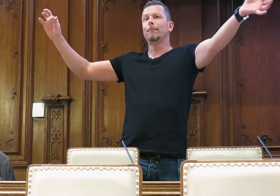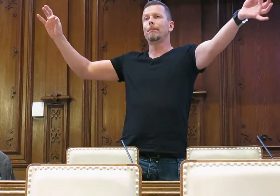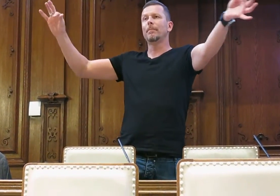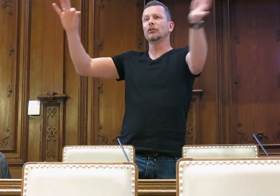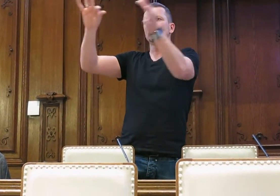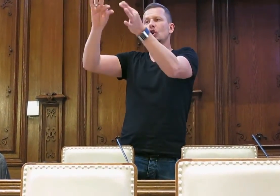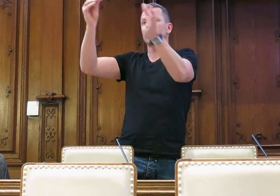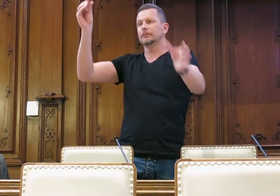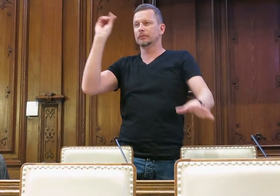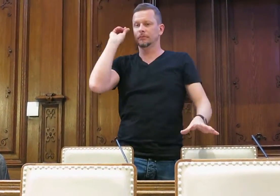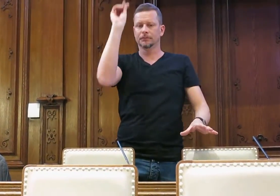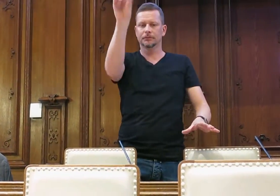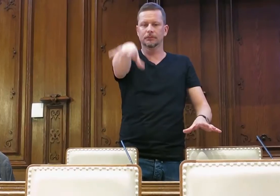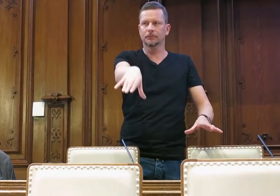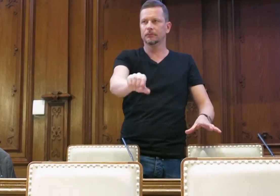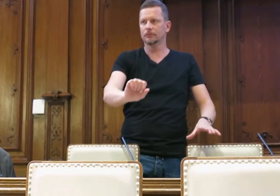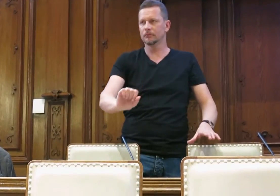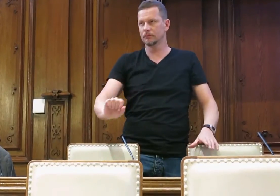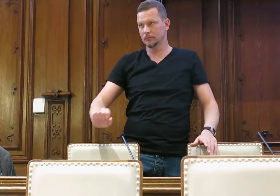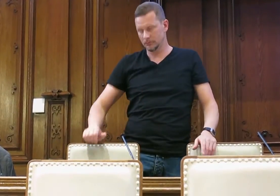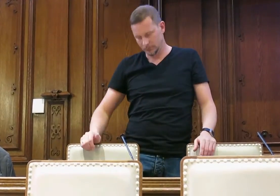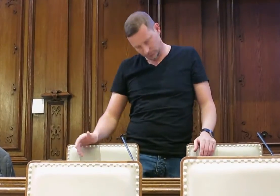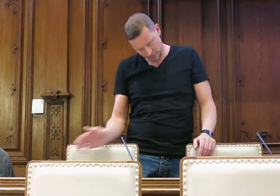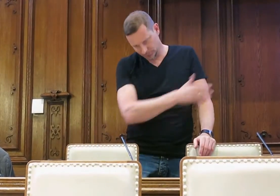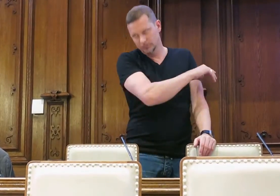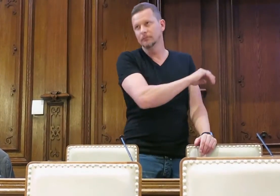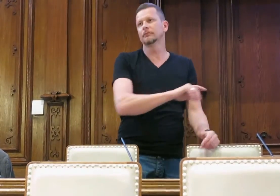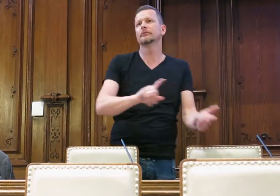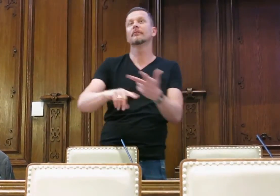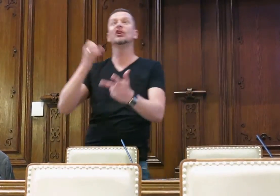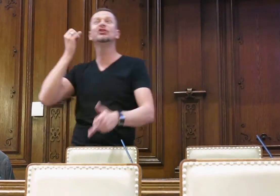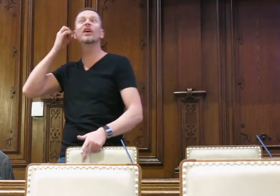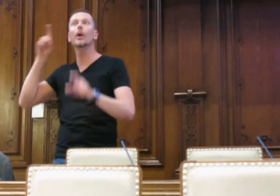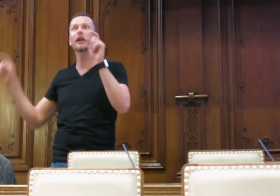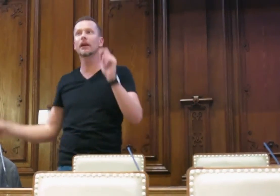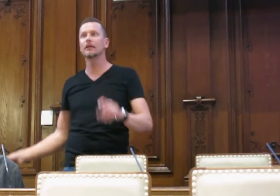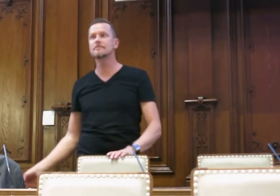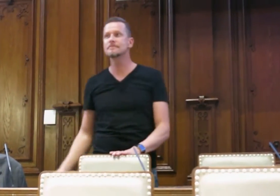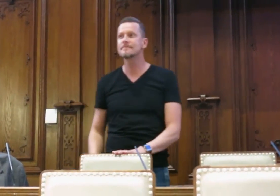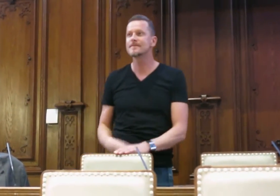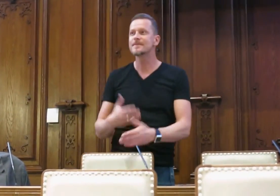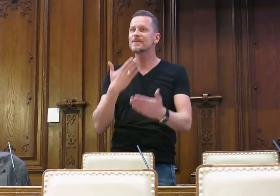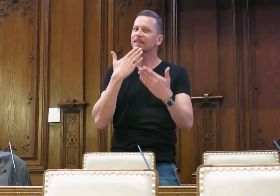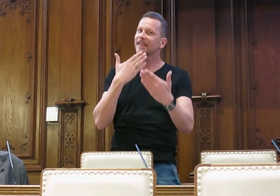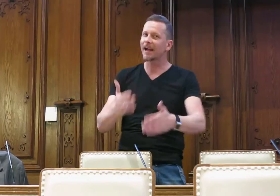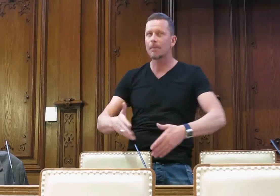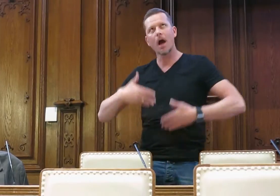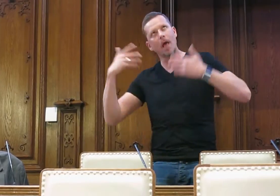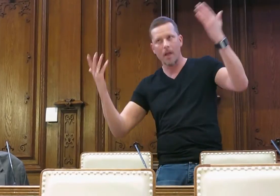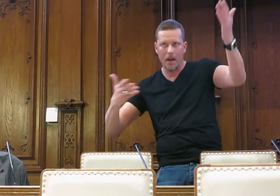finanziellen Beiträge und wirft seinen Blindenstopp nach. Als nächstes kommt der Schwerhörer her, dankt noch